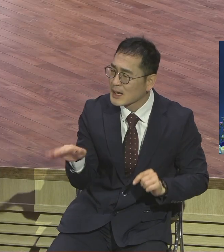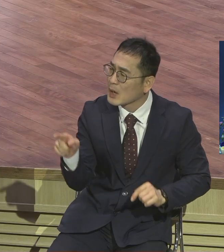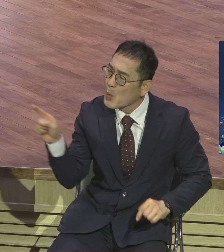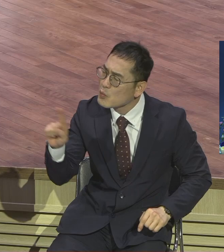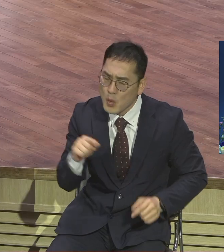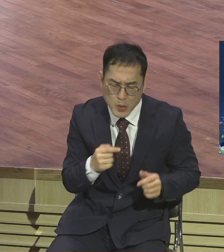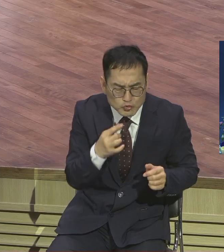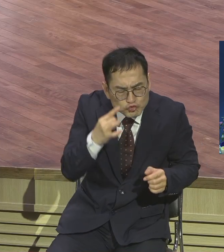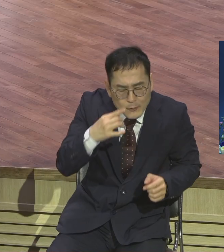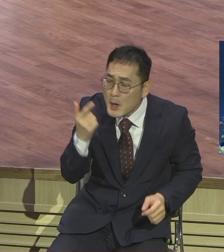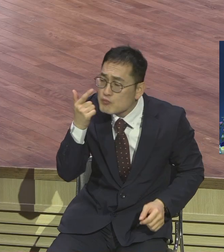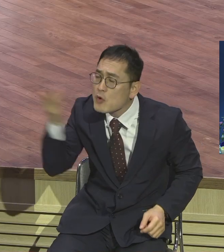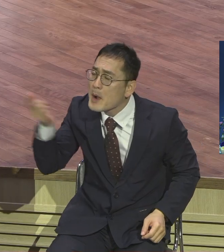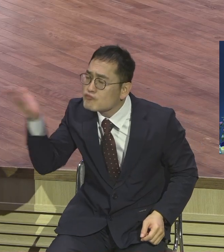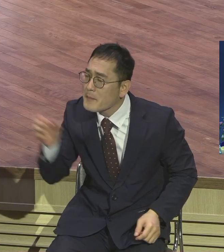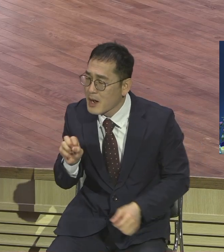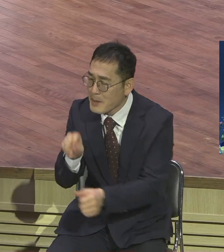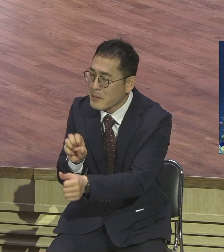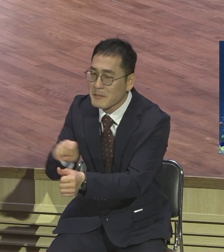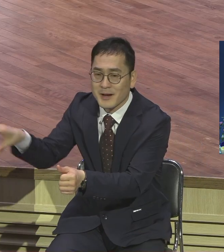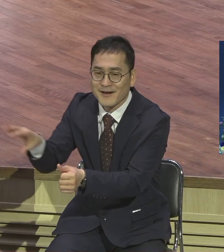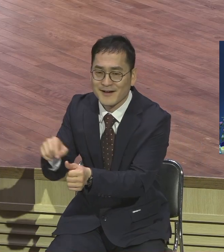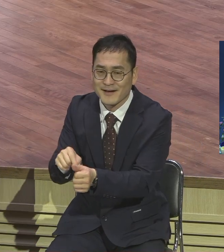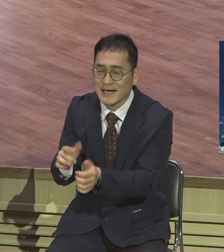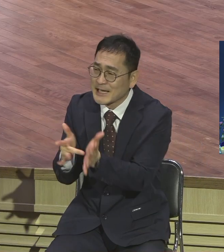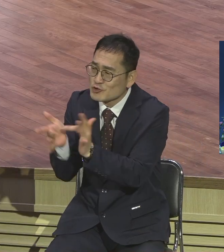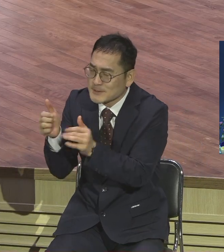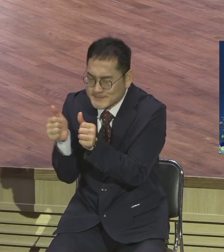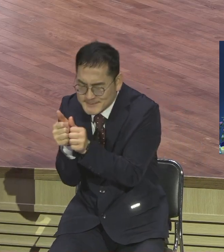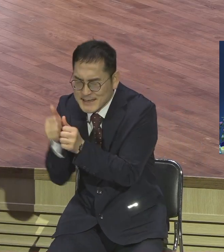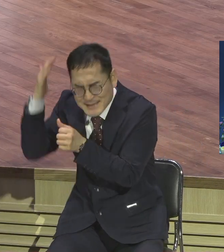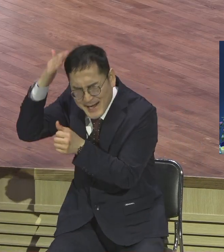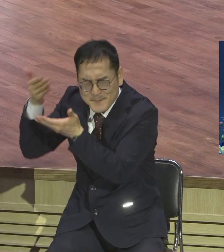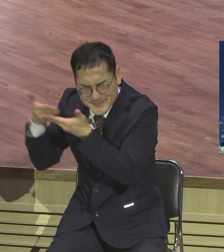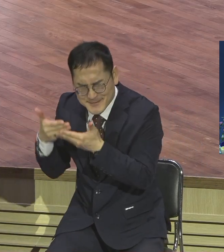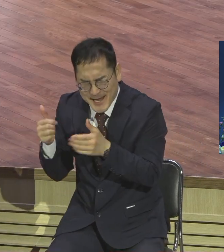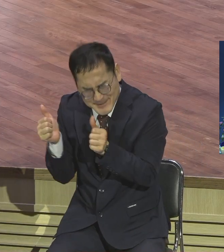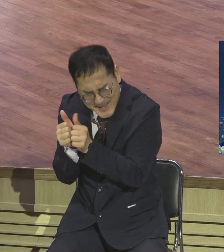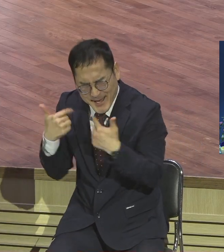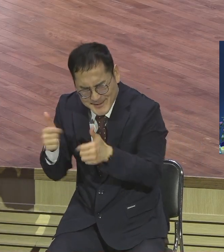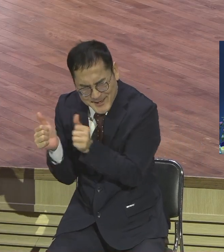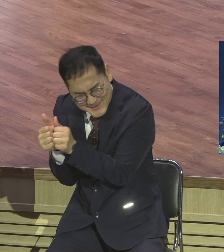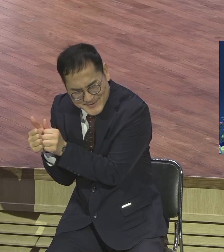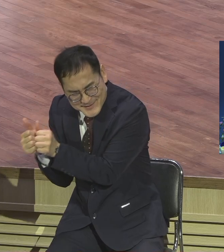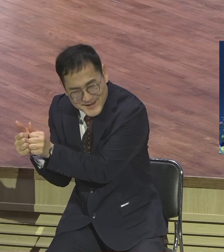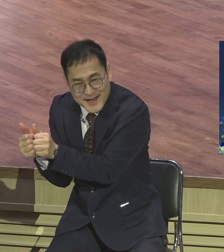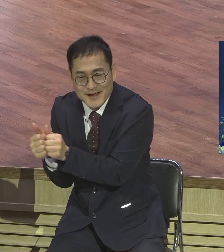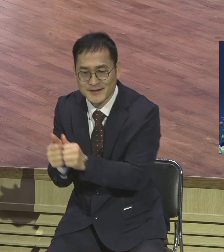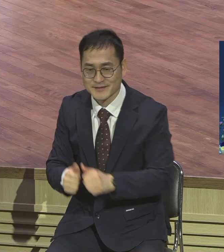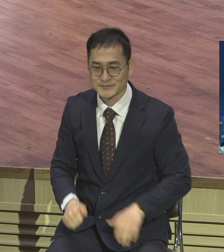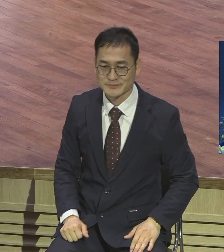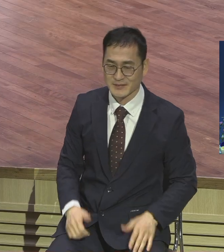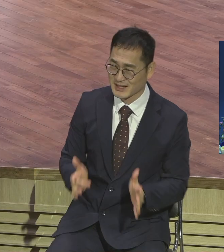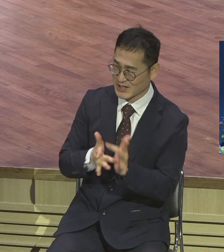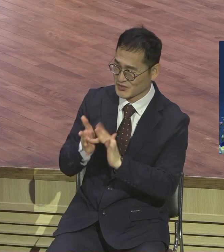요한이 그만큼 예수님의 사랑을 반 느꼈기 때문에 예수님은 안기지 예수님 날 안 좋아할 거야 뭐 안 안기지